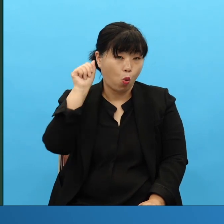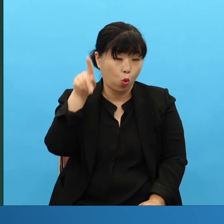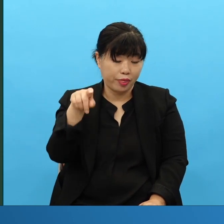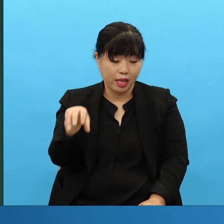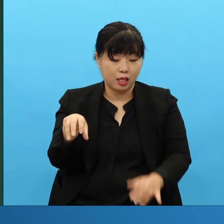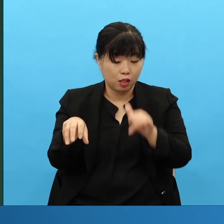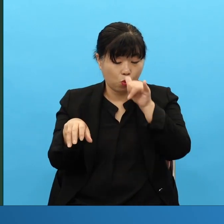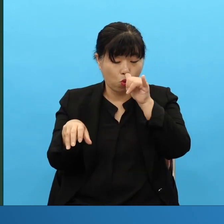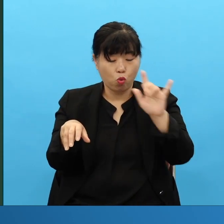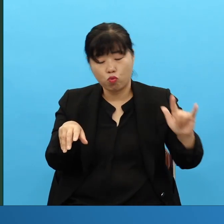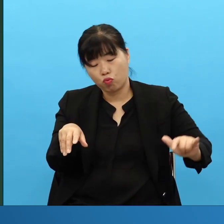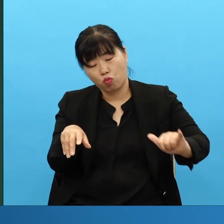차 못 돼요 그게